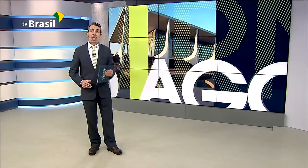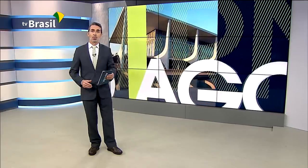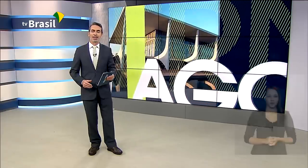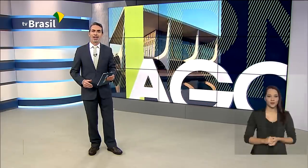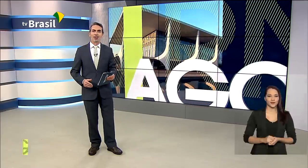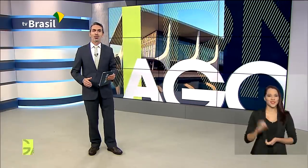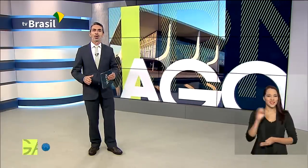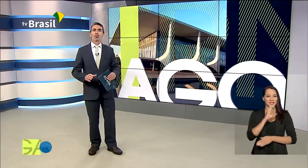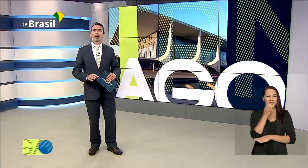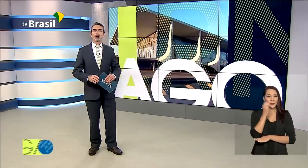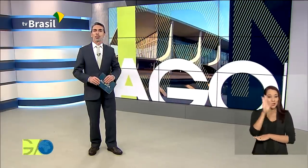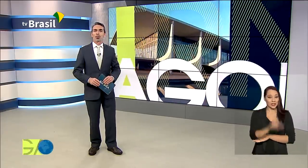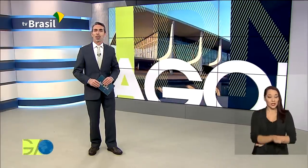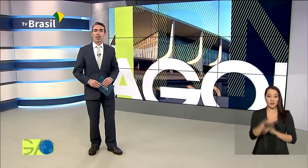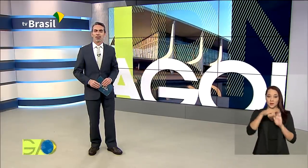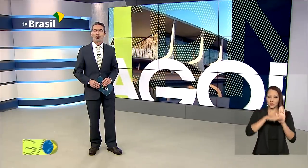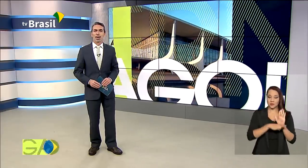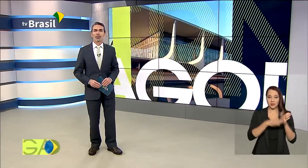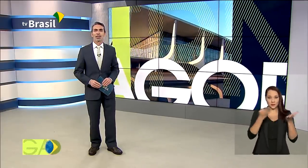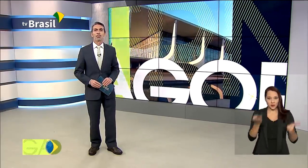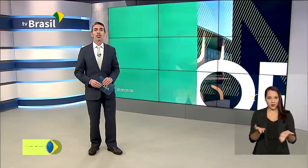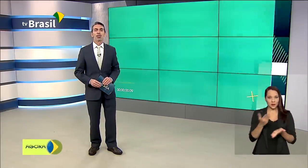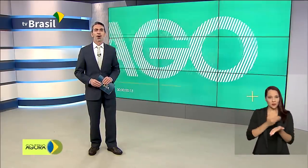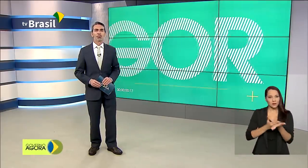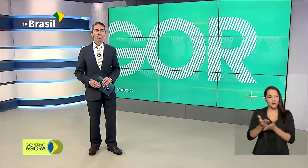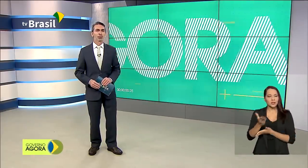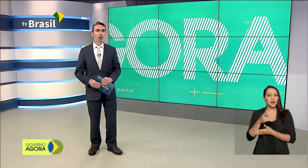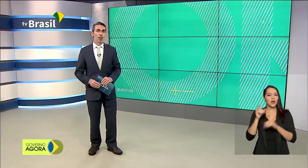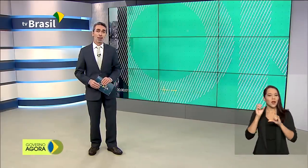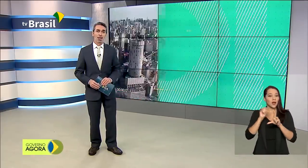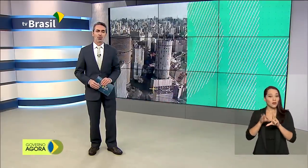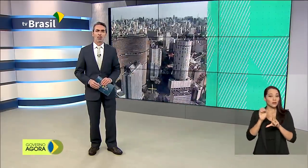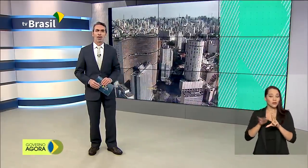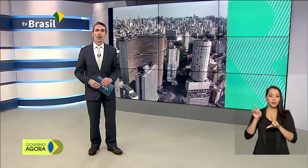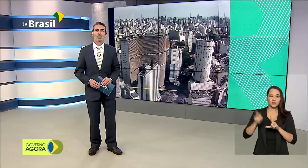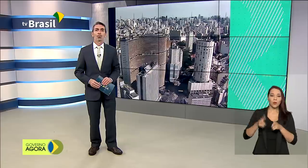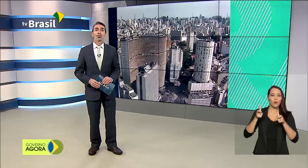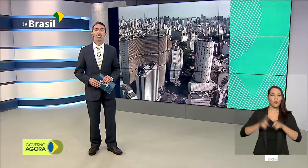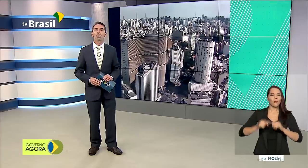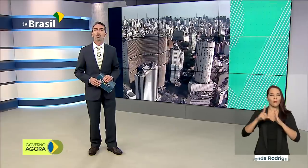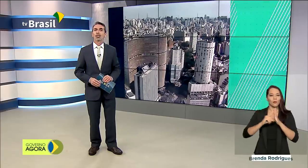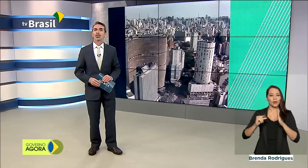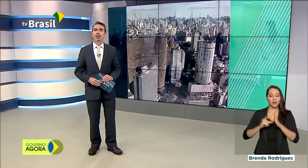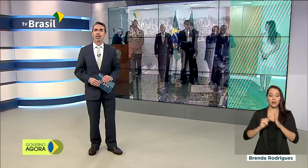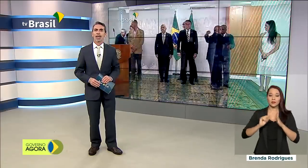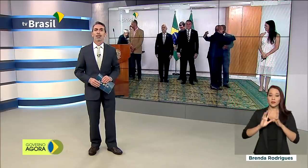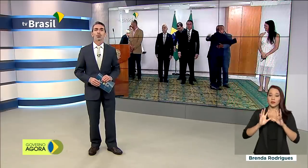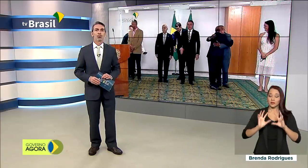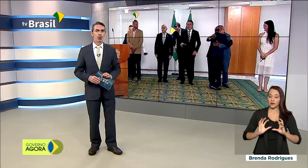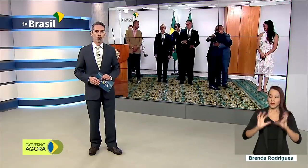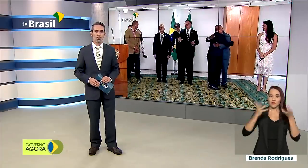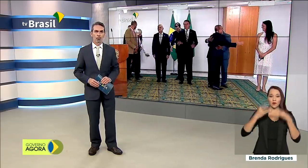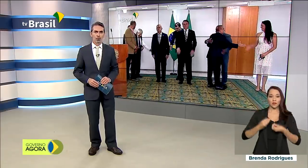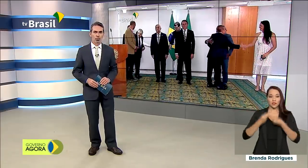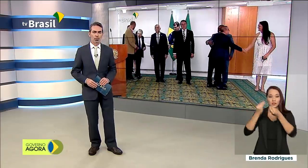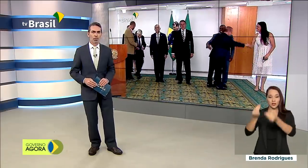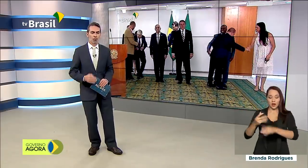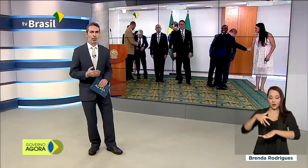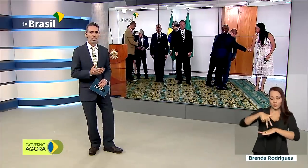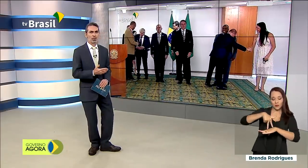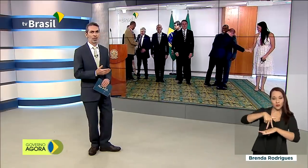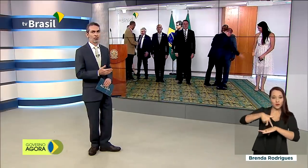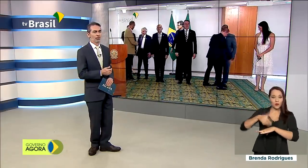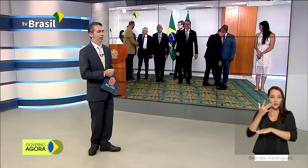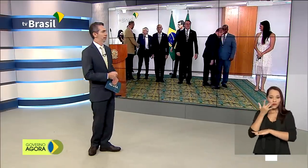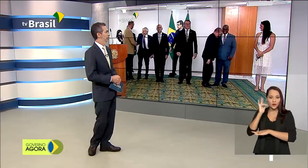Olá, boa tarde. Interrompemos a programação para transmitir ao vivo do Palácio do Planalto cerimônia de entrega do Discóbulo de Ouro.